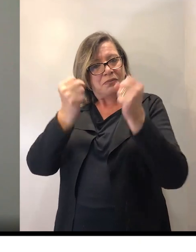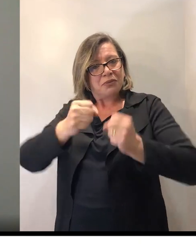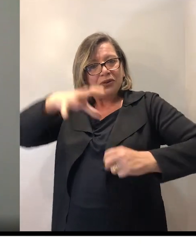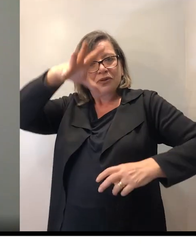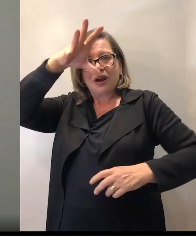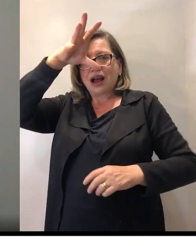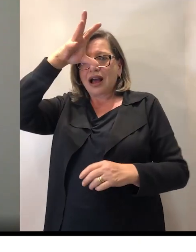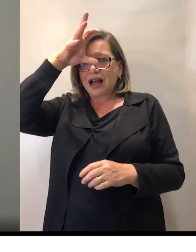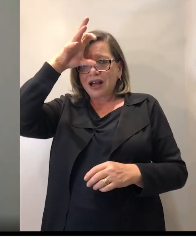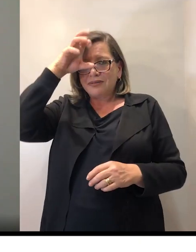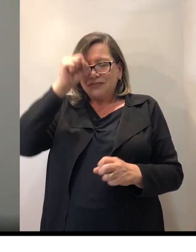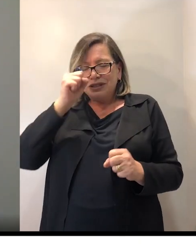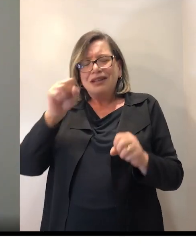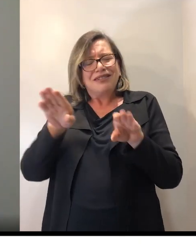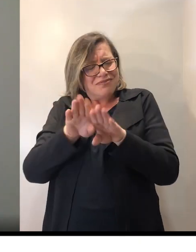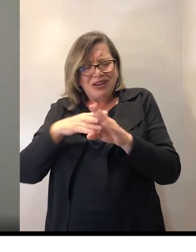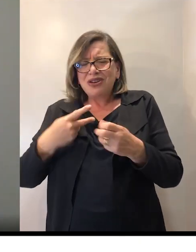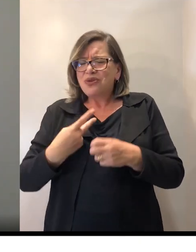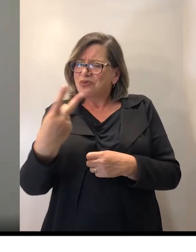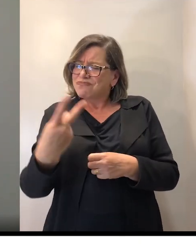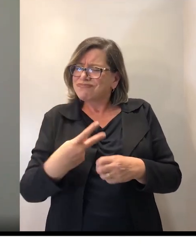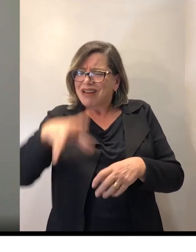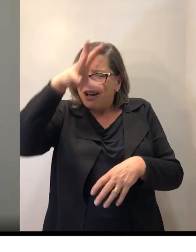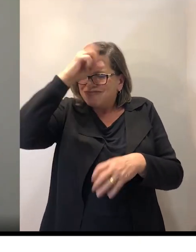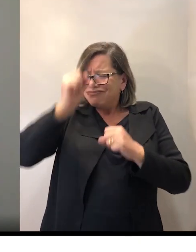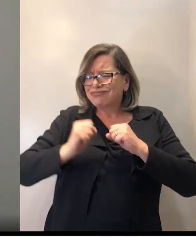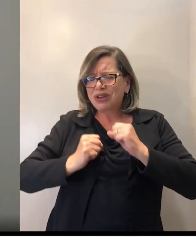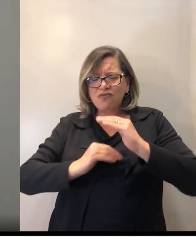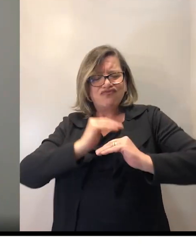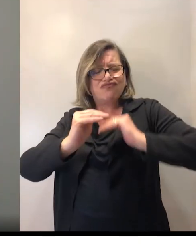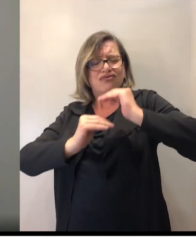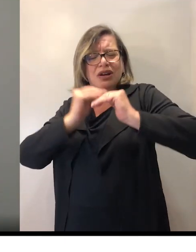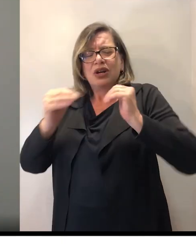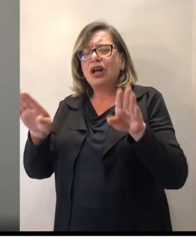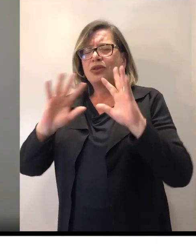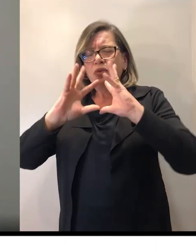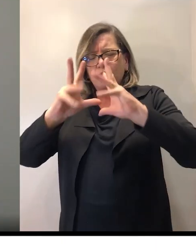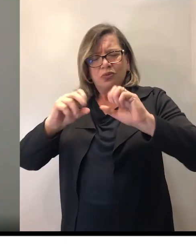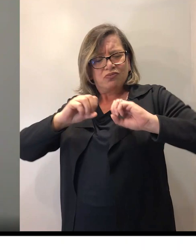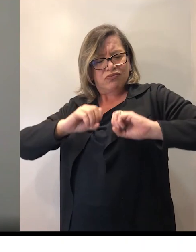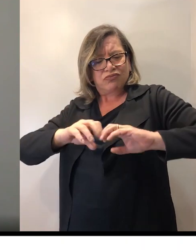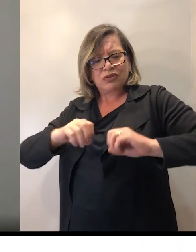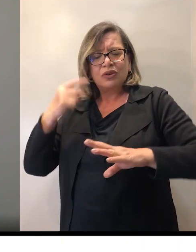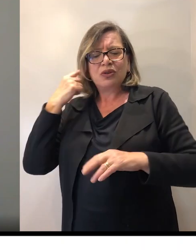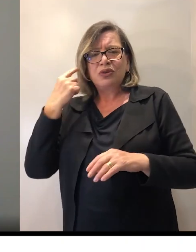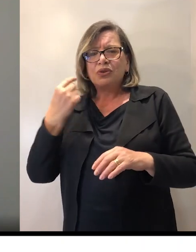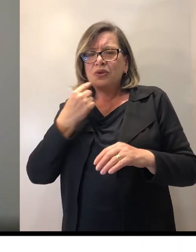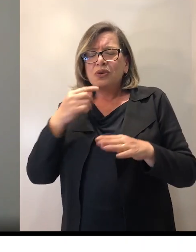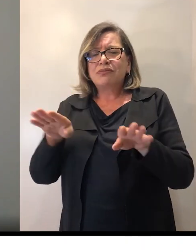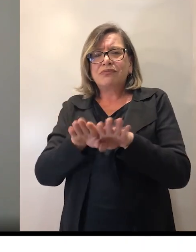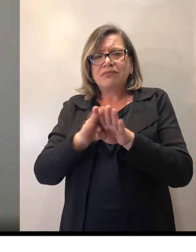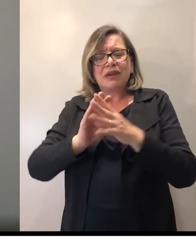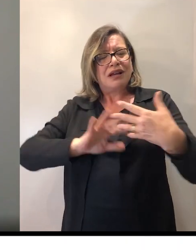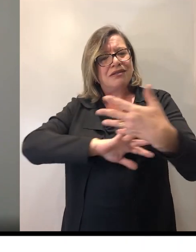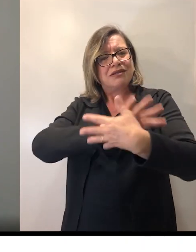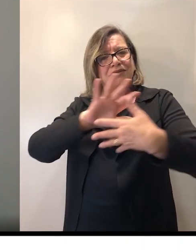consiga aprender junto, tudo o que se refere à educação de surdos e à língua de sinais. está